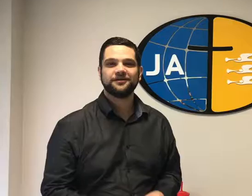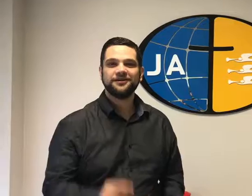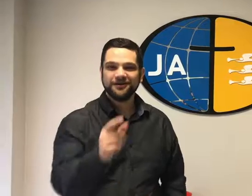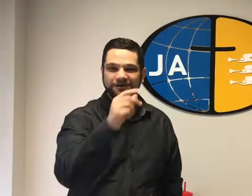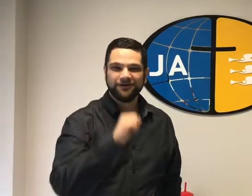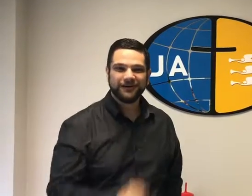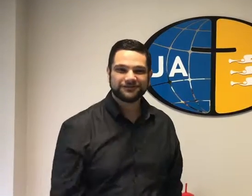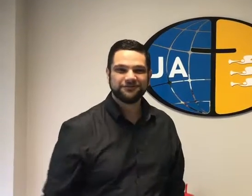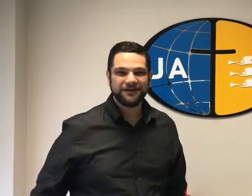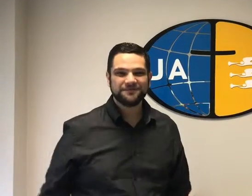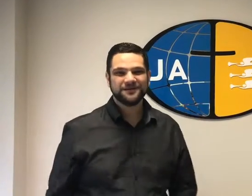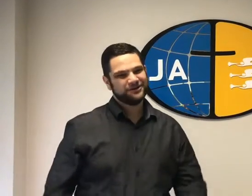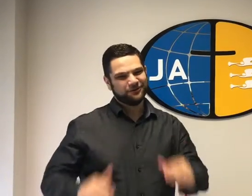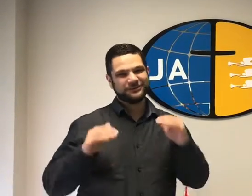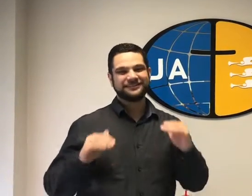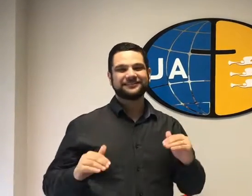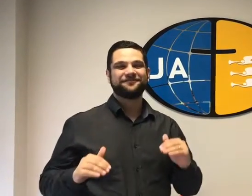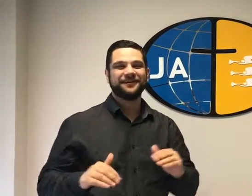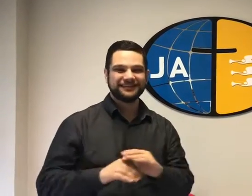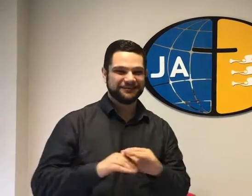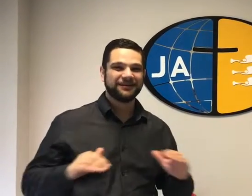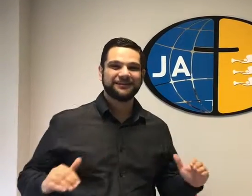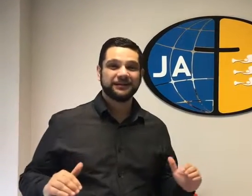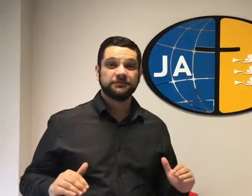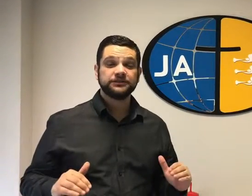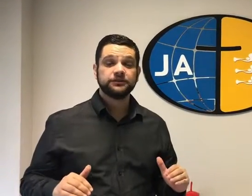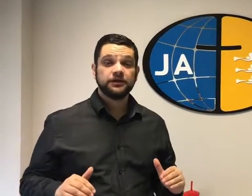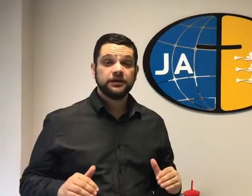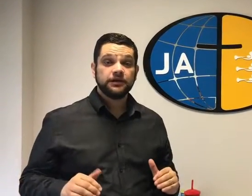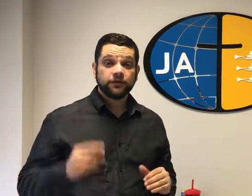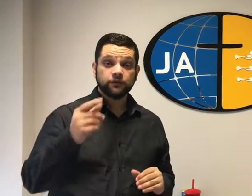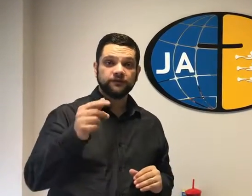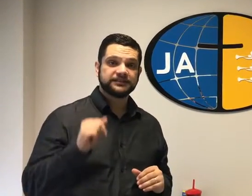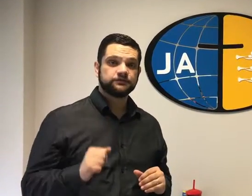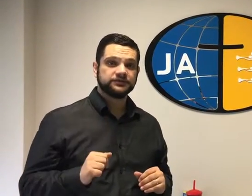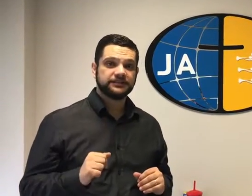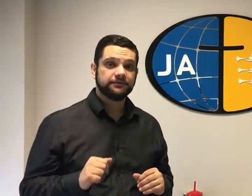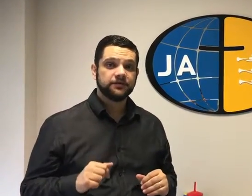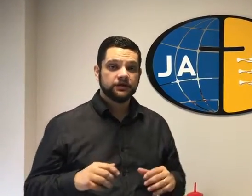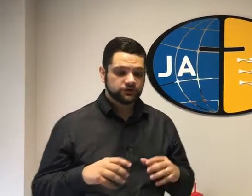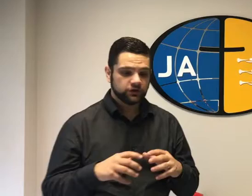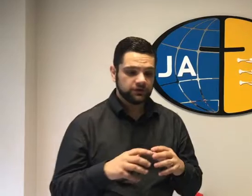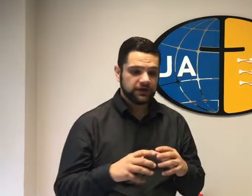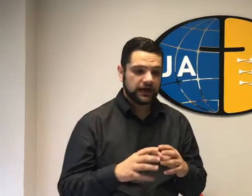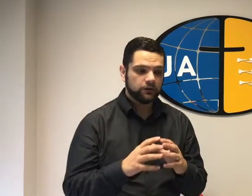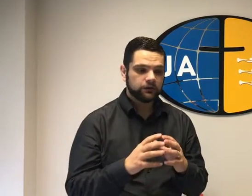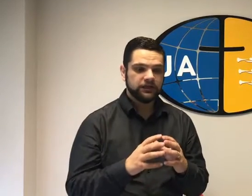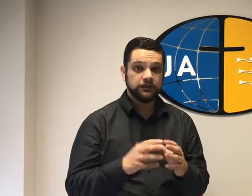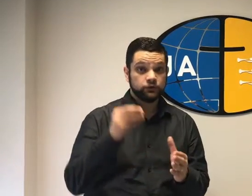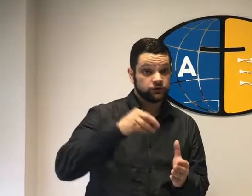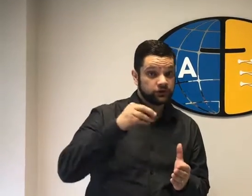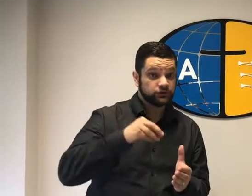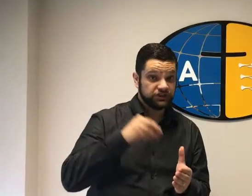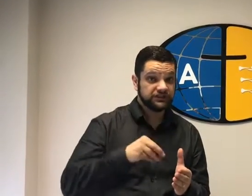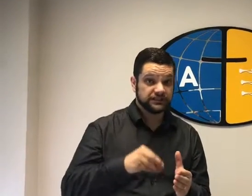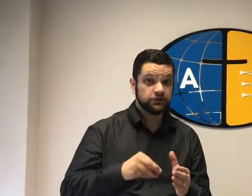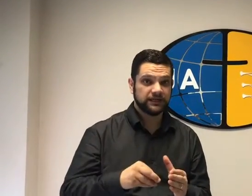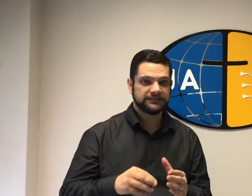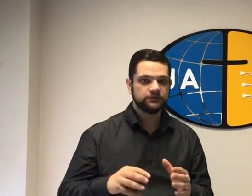Olá, tudo bem? Hoje é sexta-feira, a semana está acabando e eu quero conversar com você sobre algo que nos nossos dias aqui no Brasil